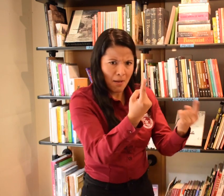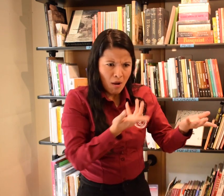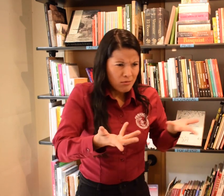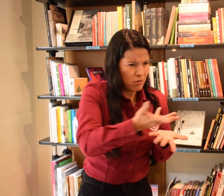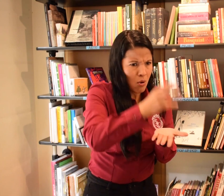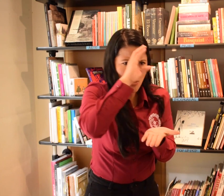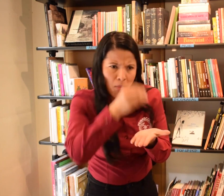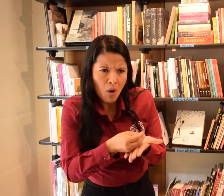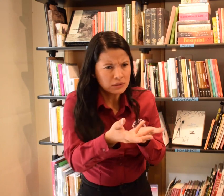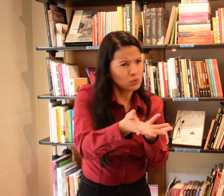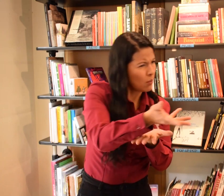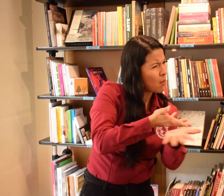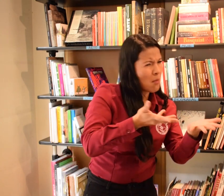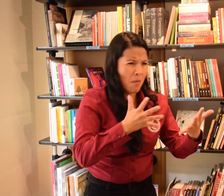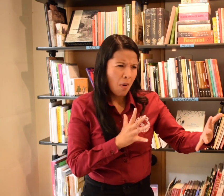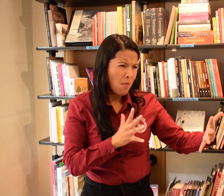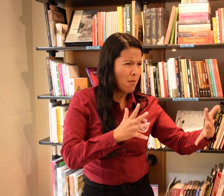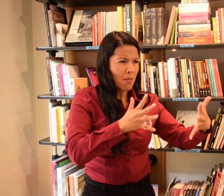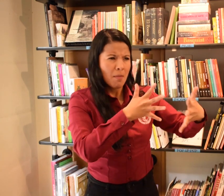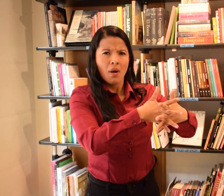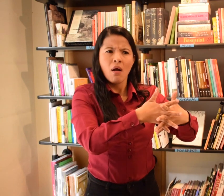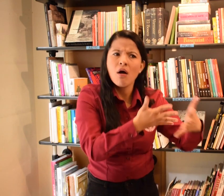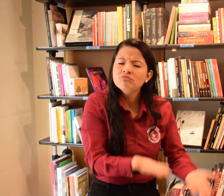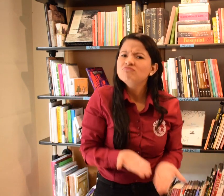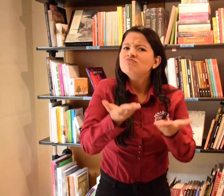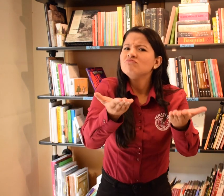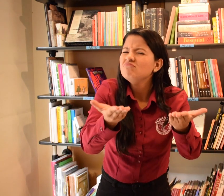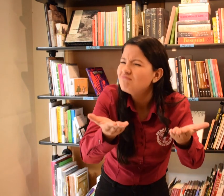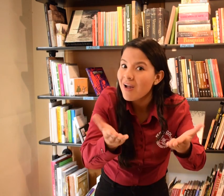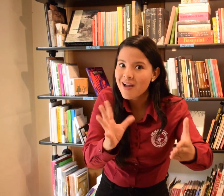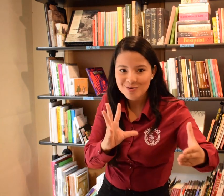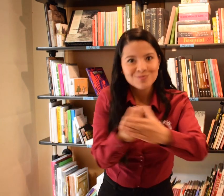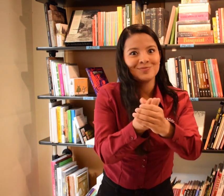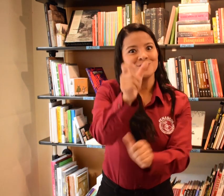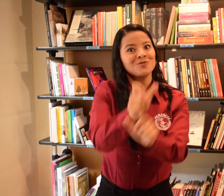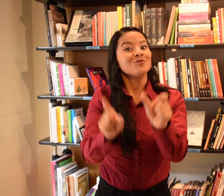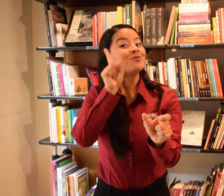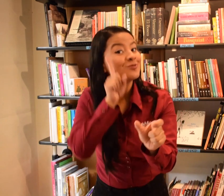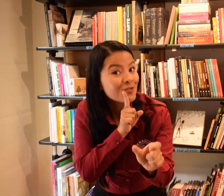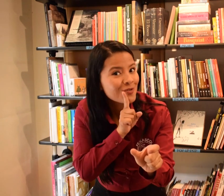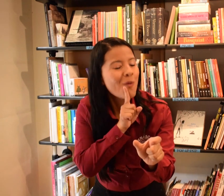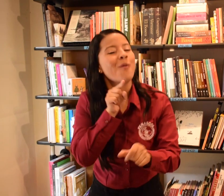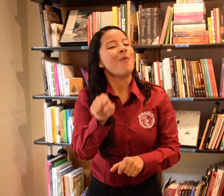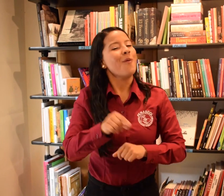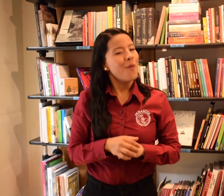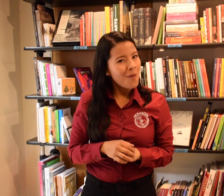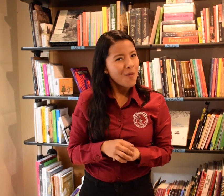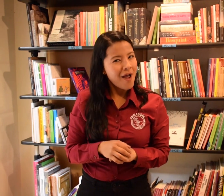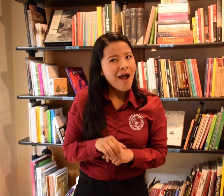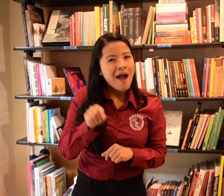Para participar con sus opiniones y debatir diversos temas Dando como resultado un acople que permita brindar la